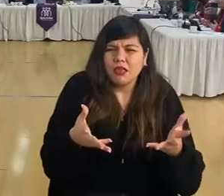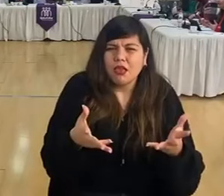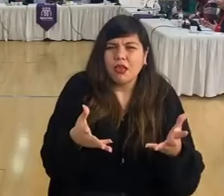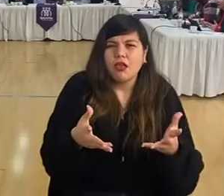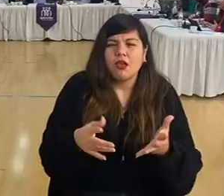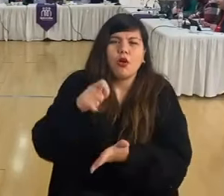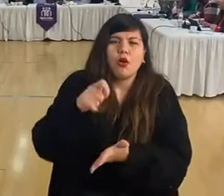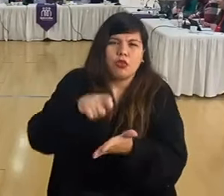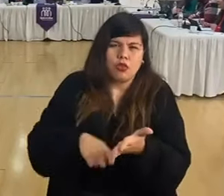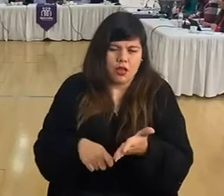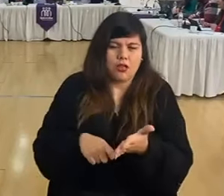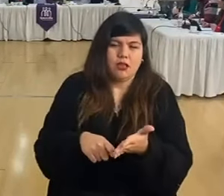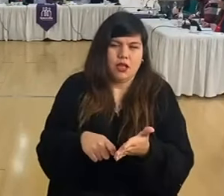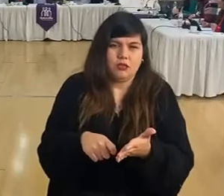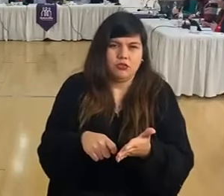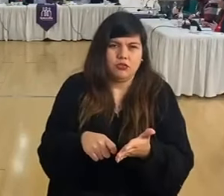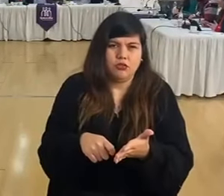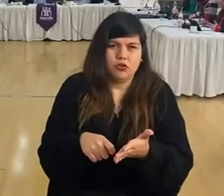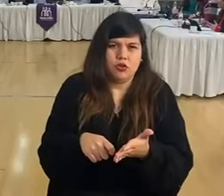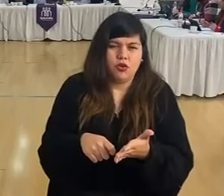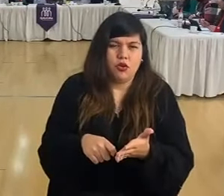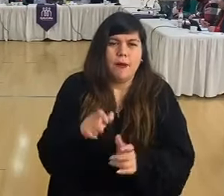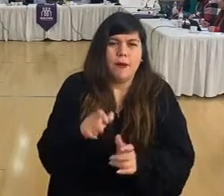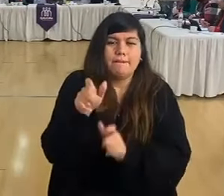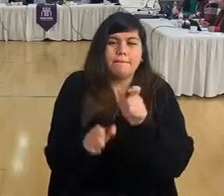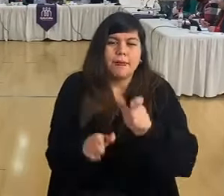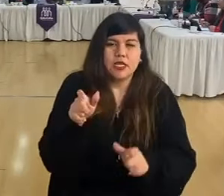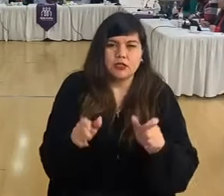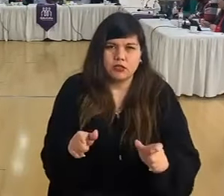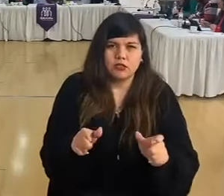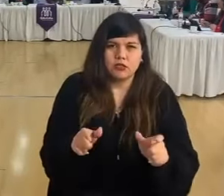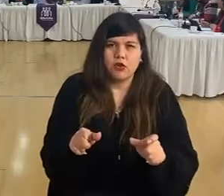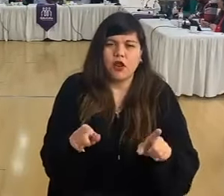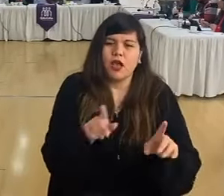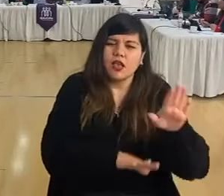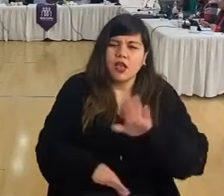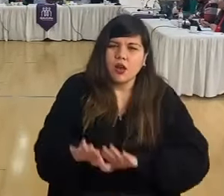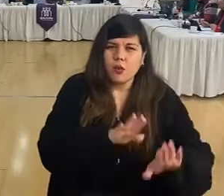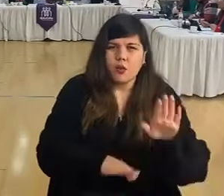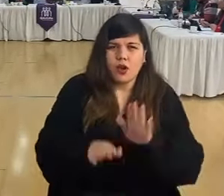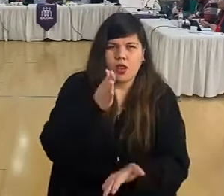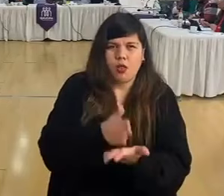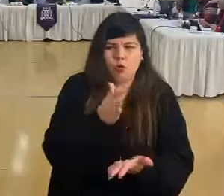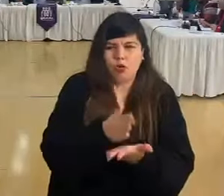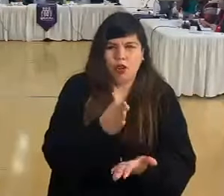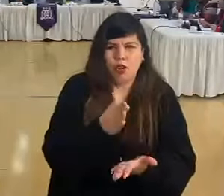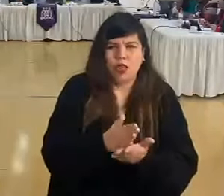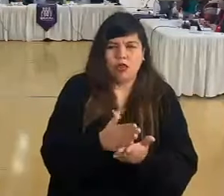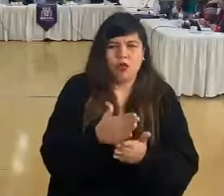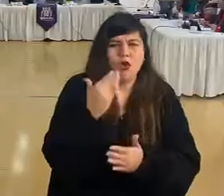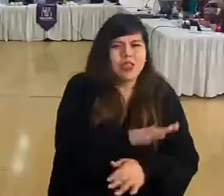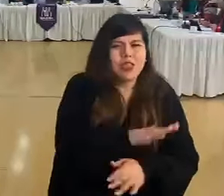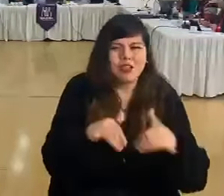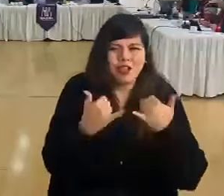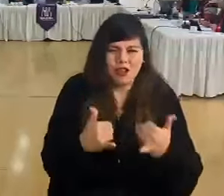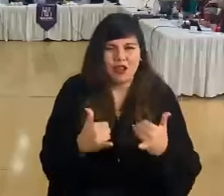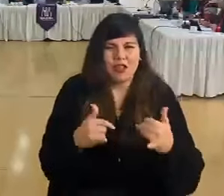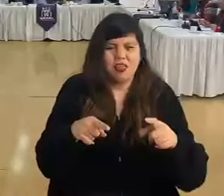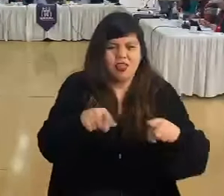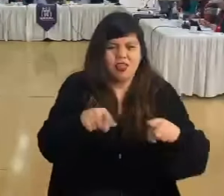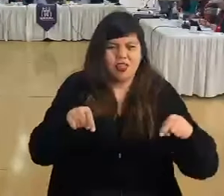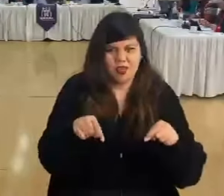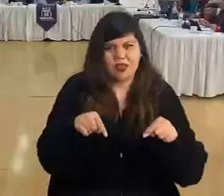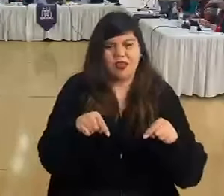de la contratación de las personas que están resguardando los colegios y jardines infantiles de la